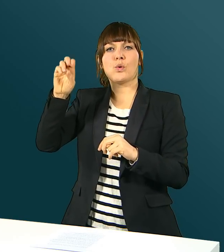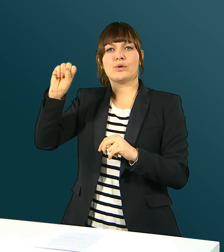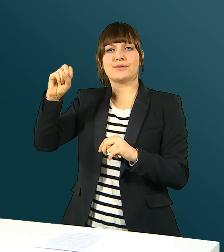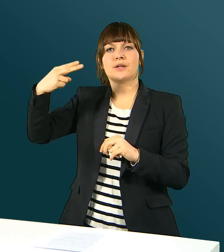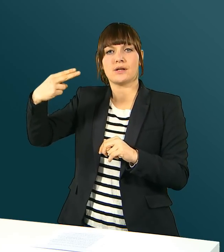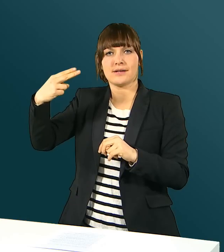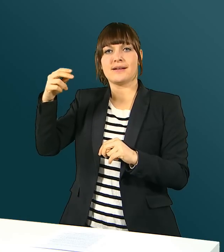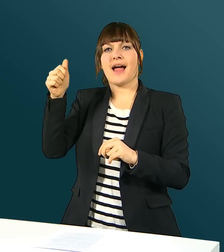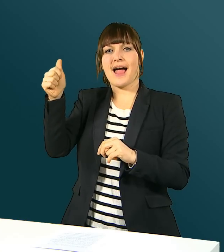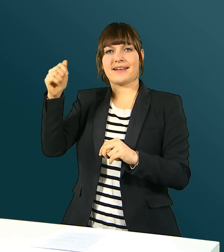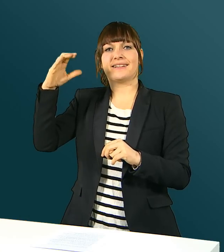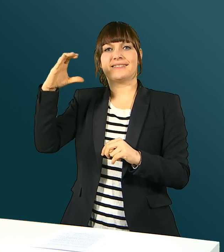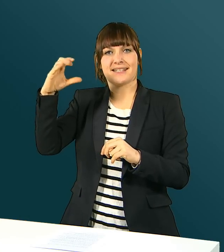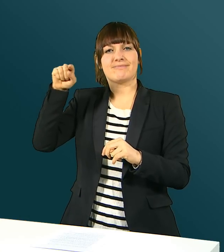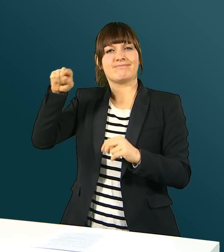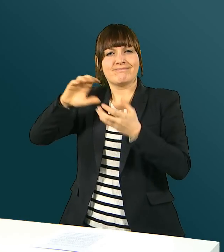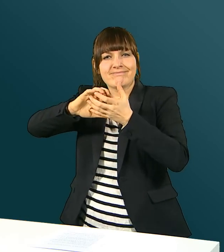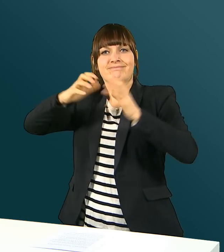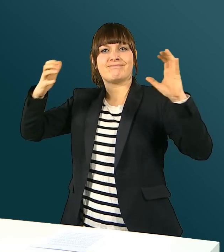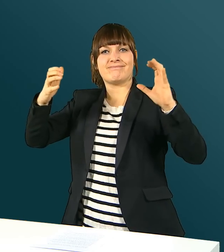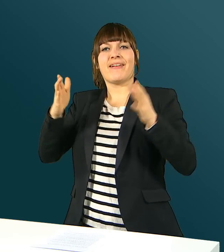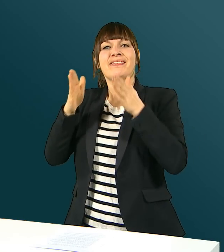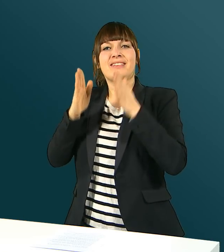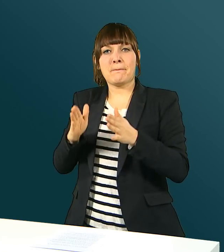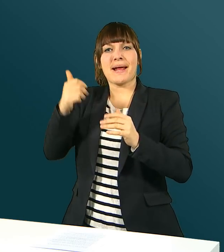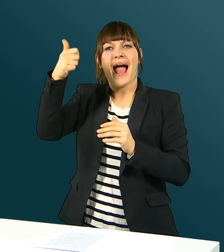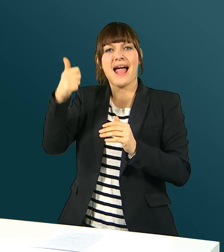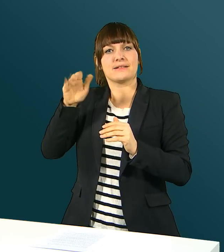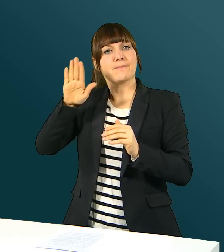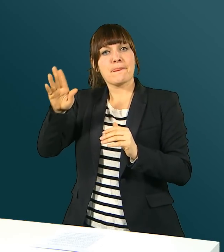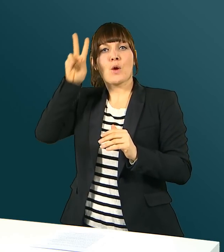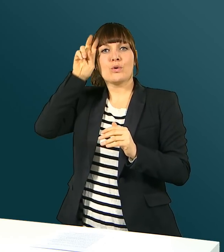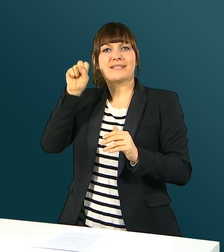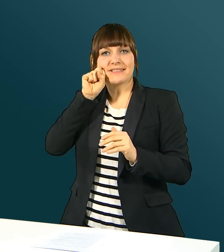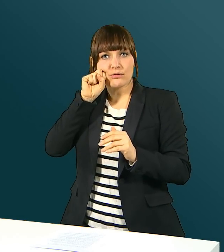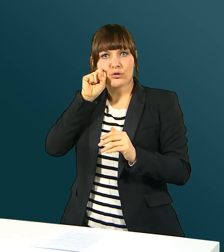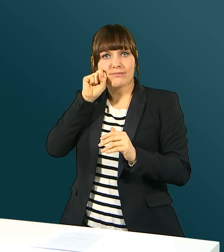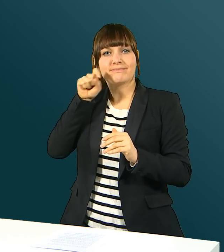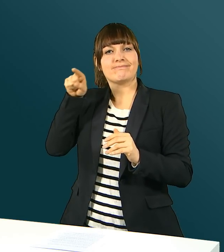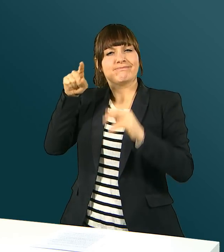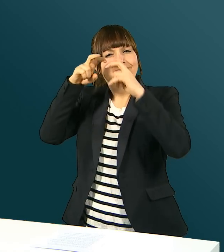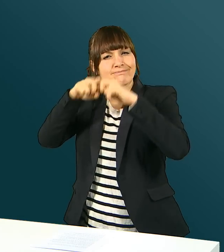USH1C, welches auch als Typ 1 des Usher-Syndroms bezeichnet wird.